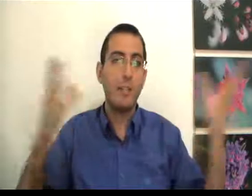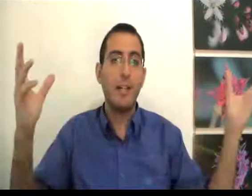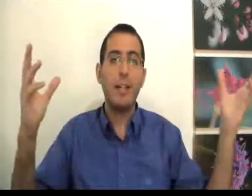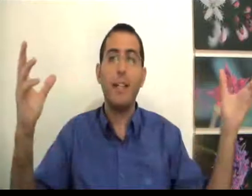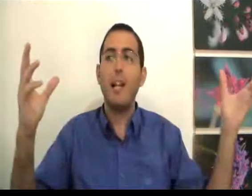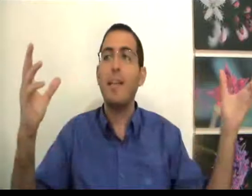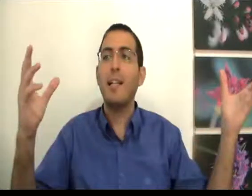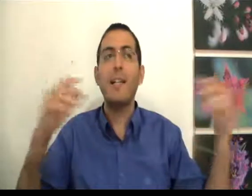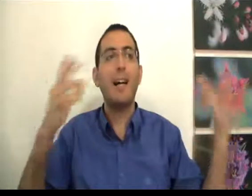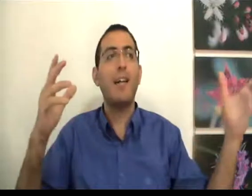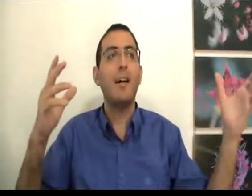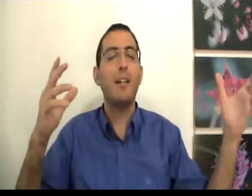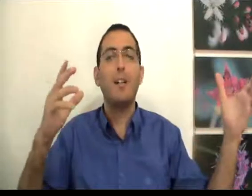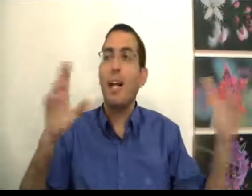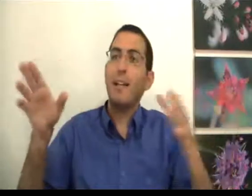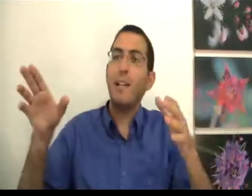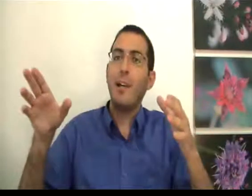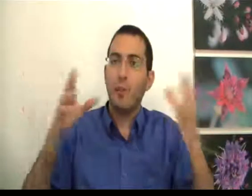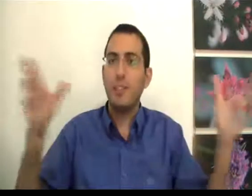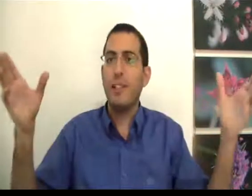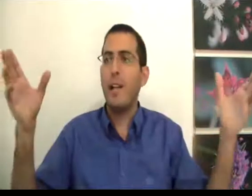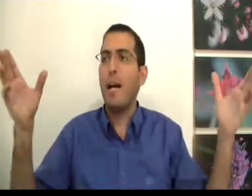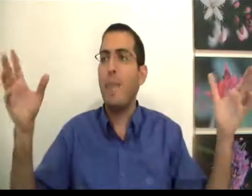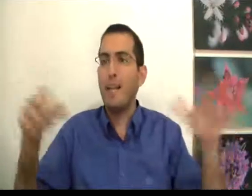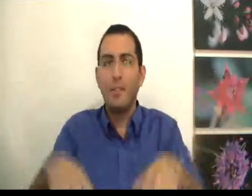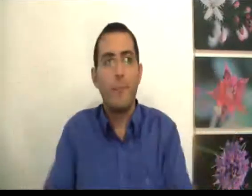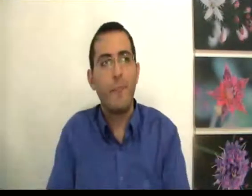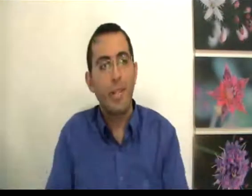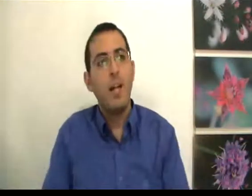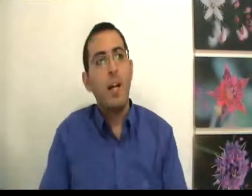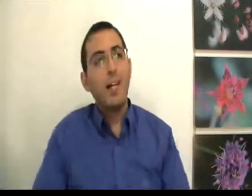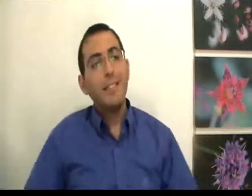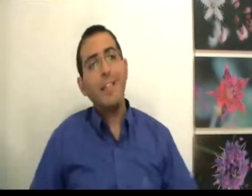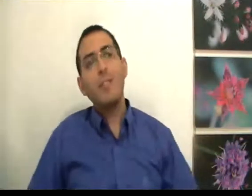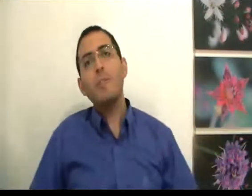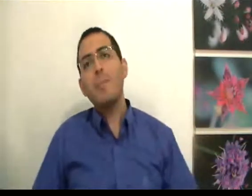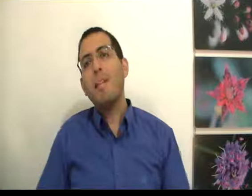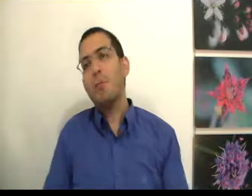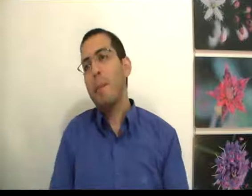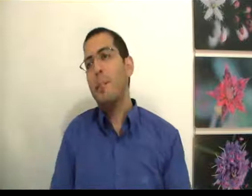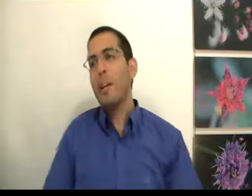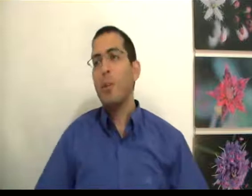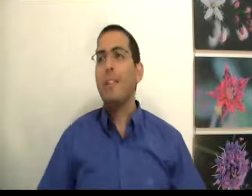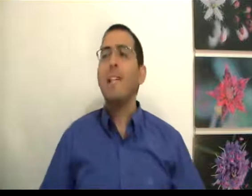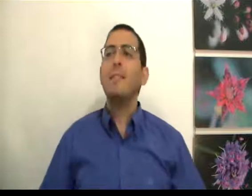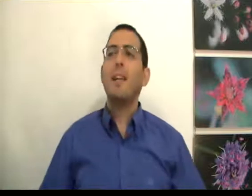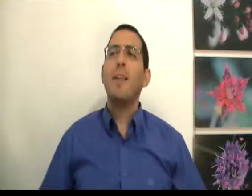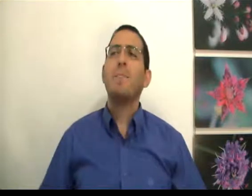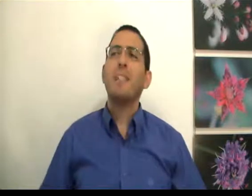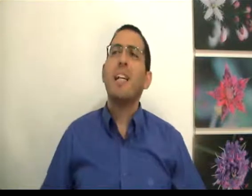תסתכל, תגיד על האמת, אל תגיד רק רע, אל תגיד רק טוב, תסתכל מה האמת. כאשר אתה רוצה משהו במשך היום, תגיד עצמך, אני